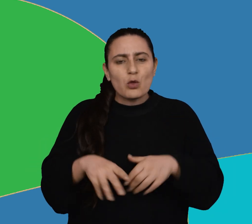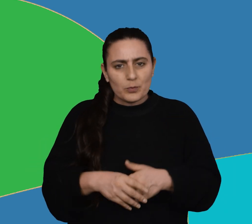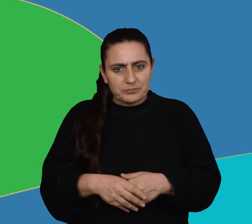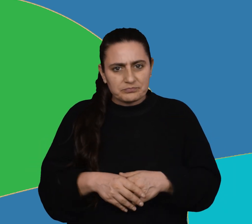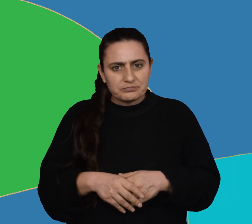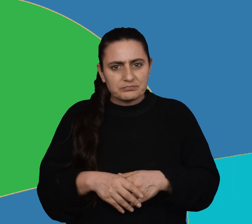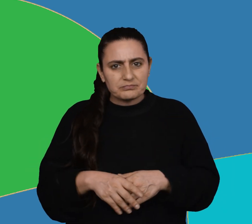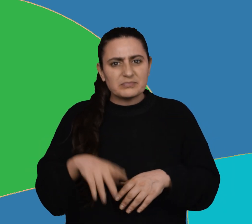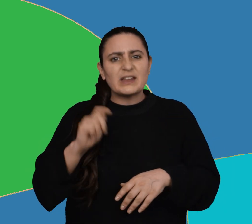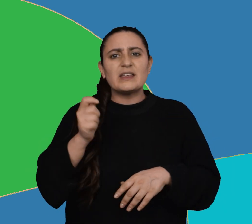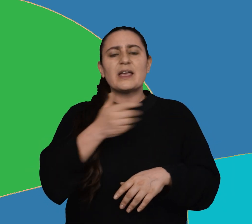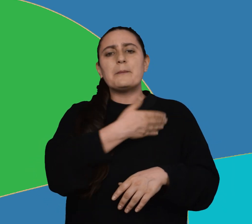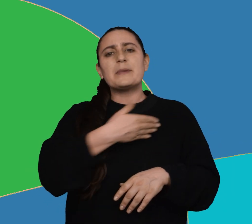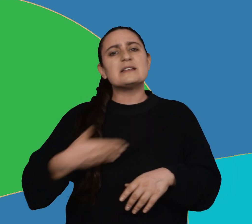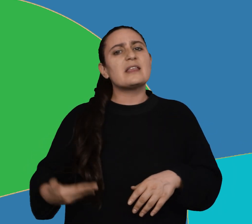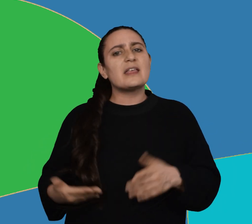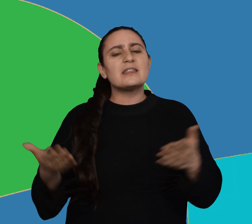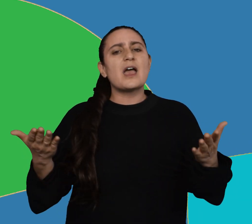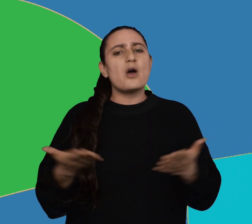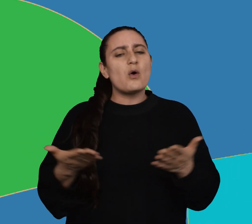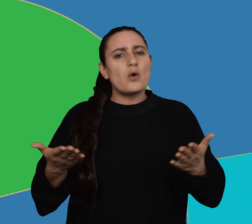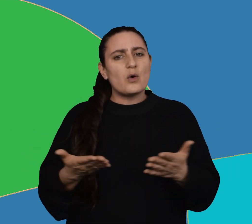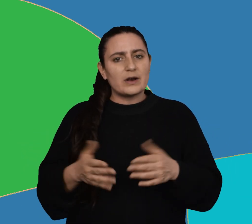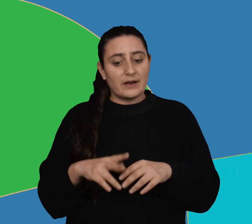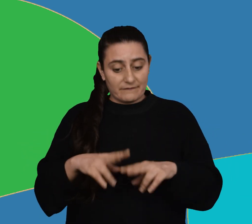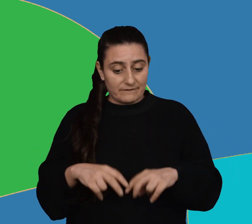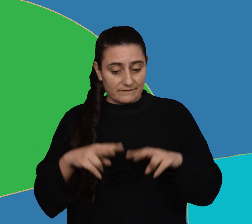ejerce la presidencia actualmente? Investiga.